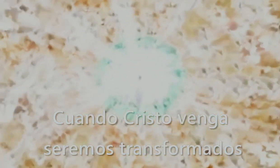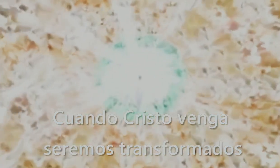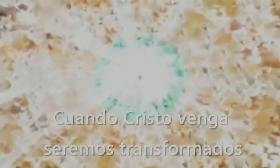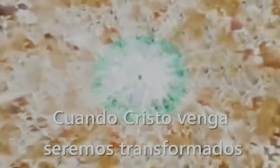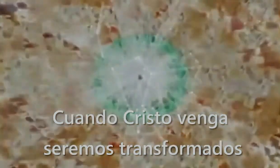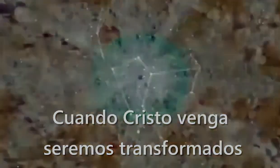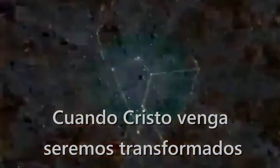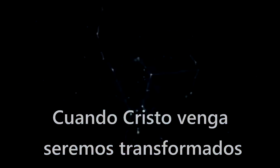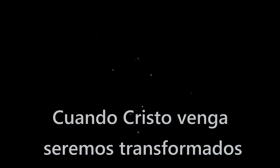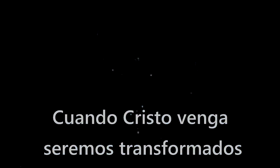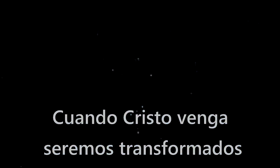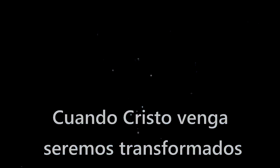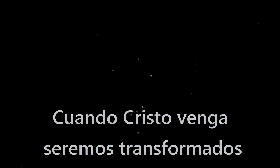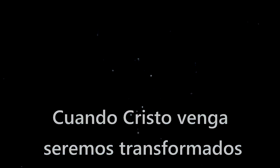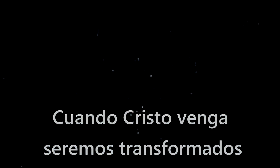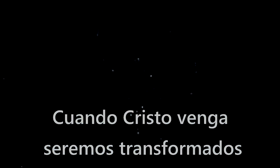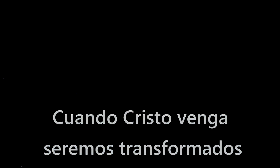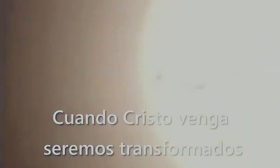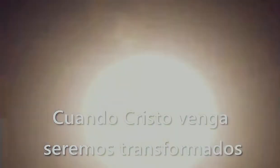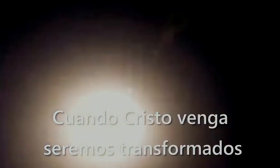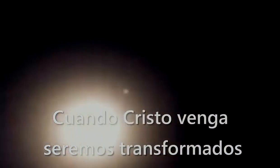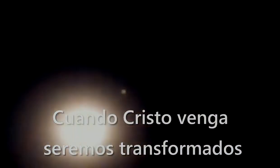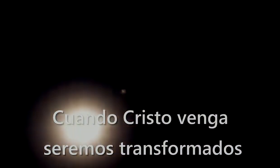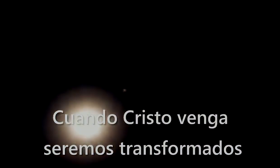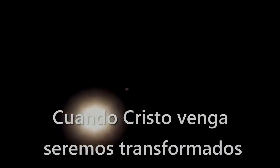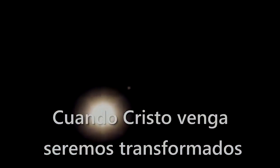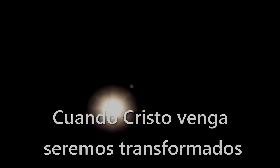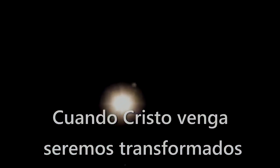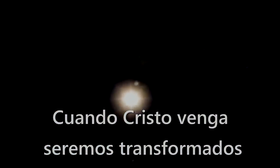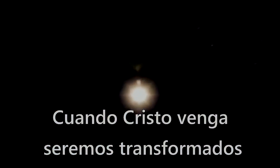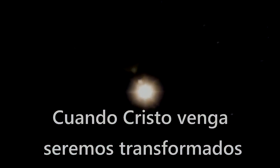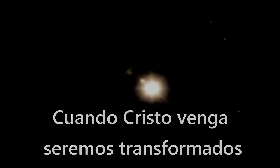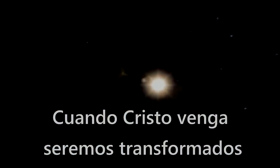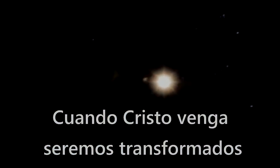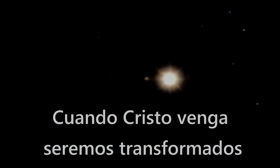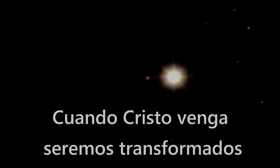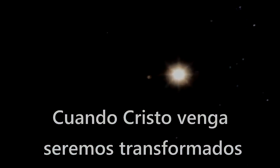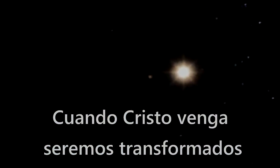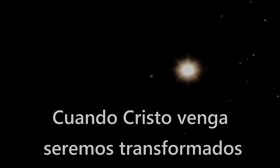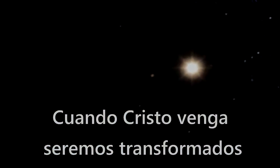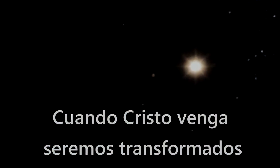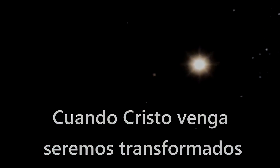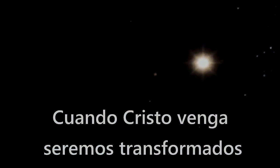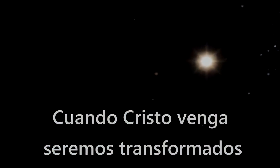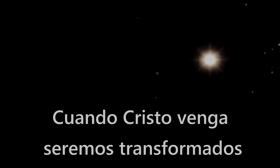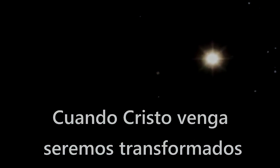Vengan Seremos Transformados